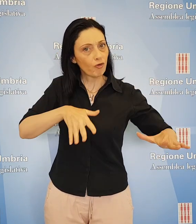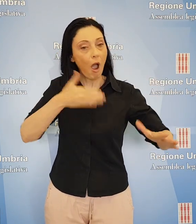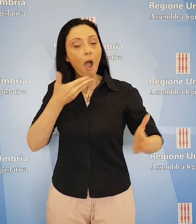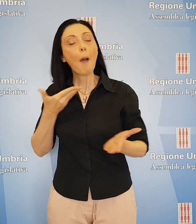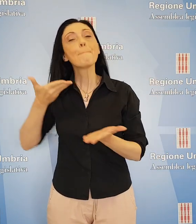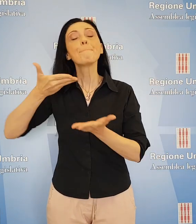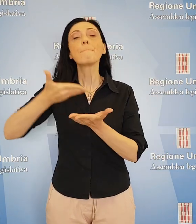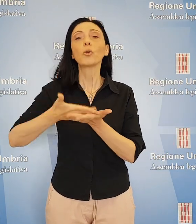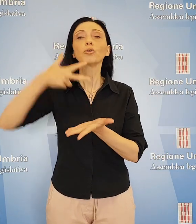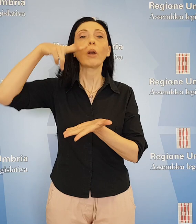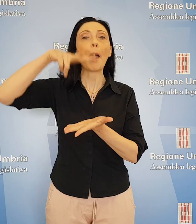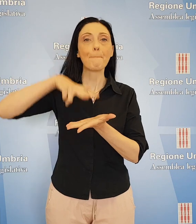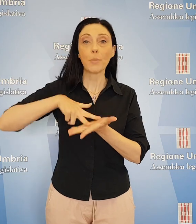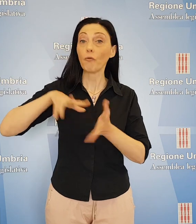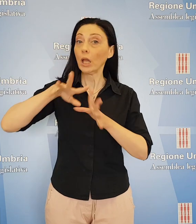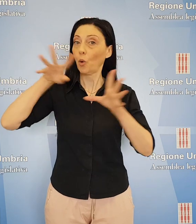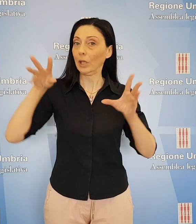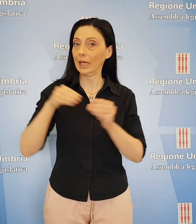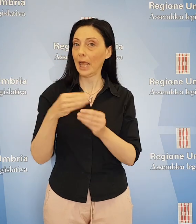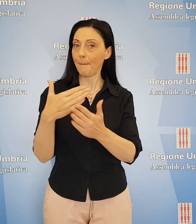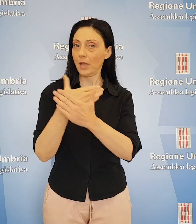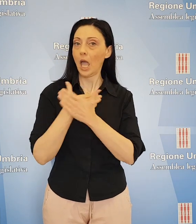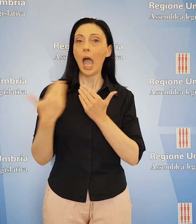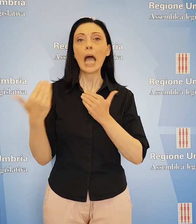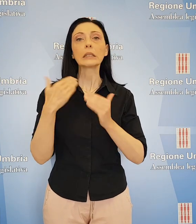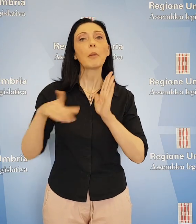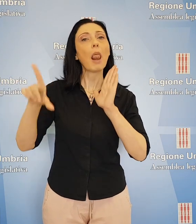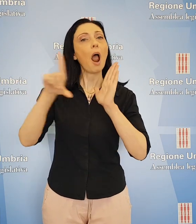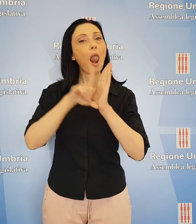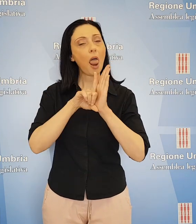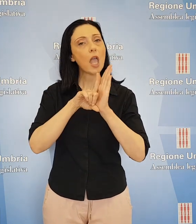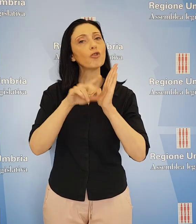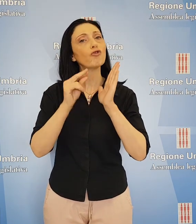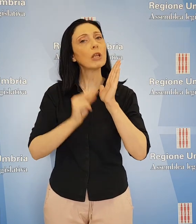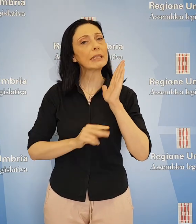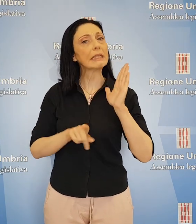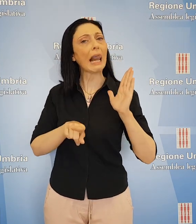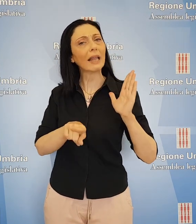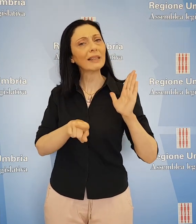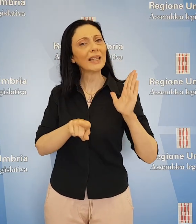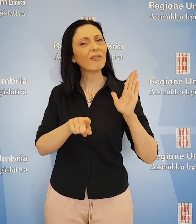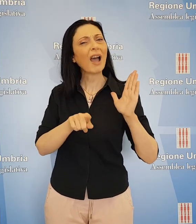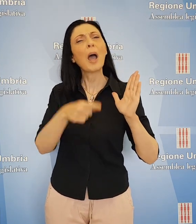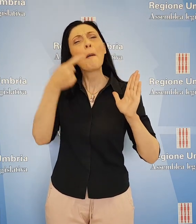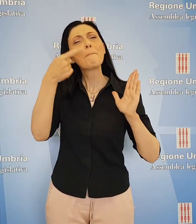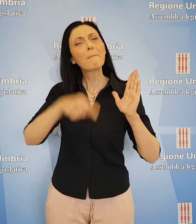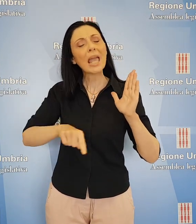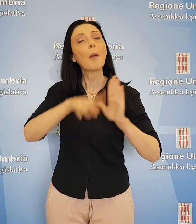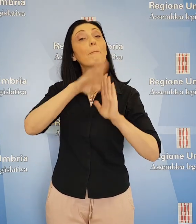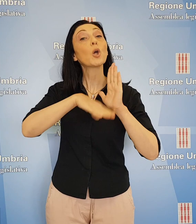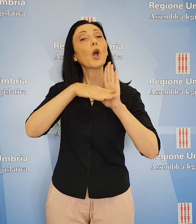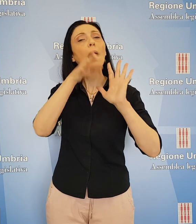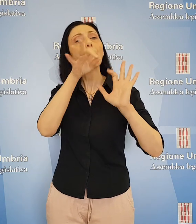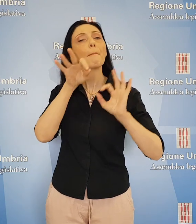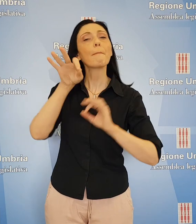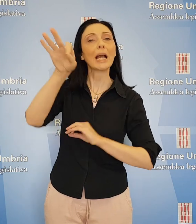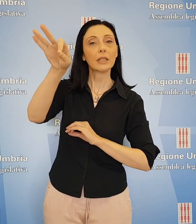presi nella mozione approvata all'unanimità a maggio dall'Assemblea Legislativa circa una programmazione finalizzata a